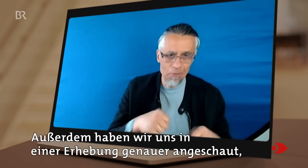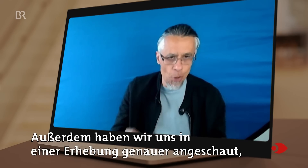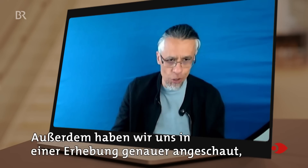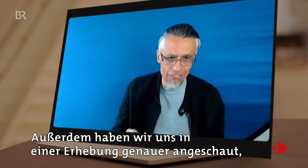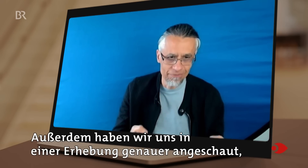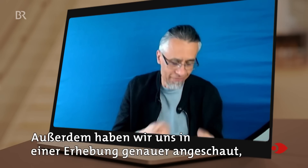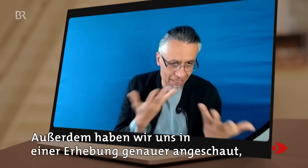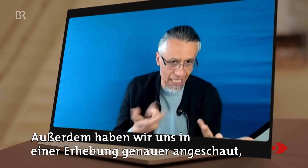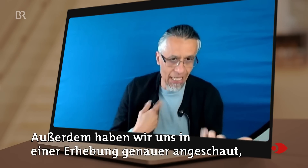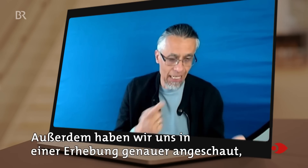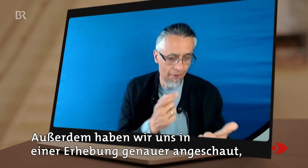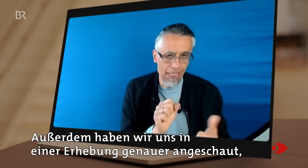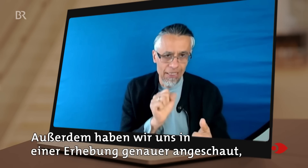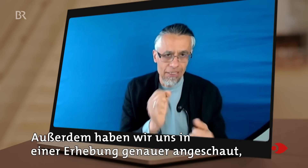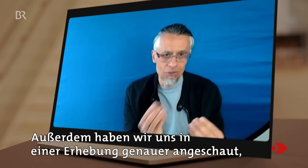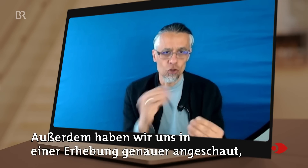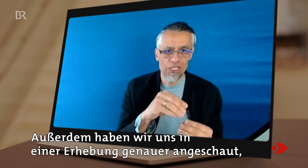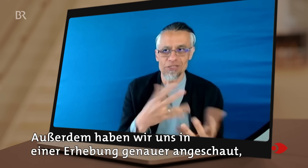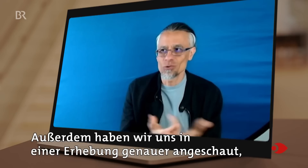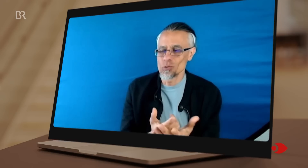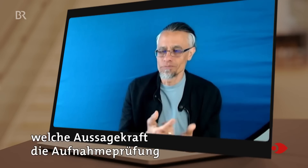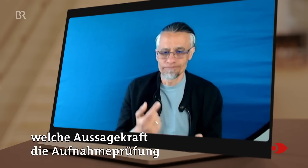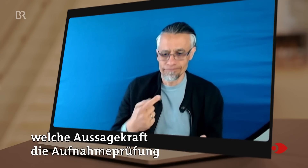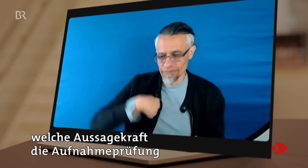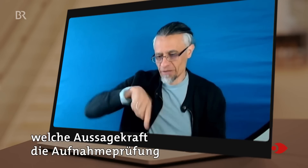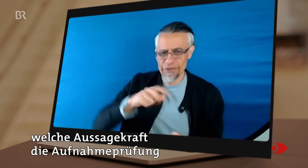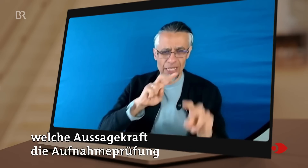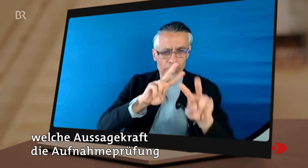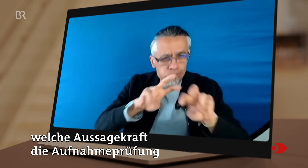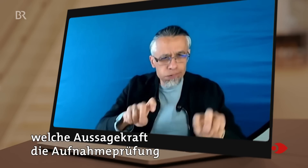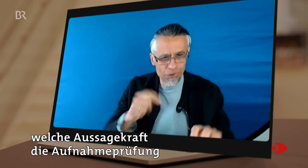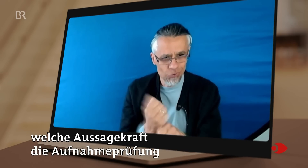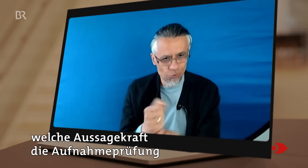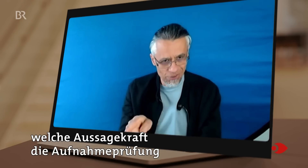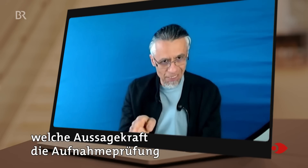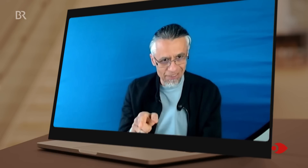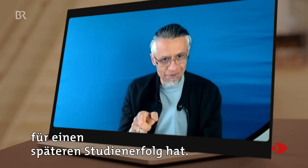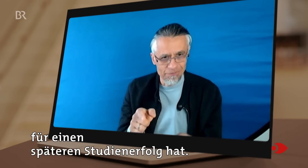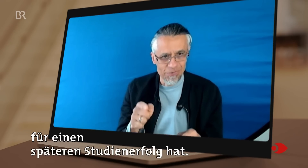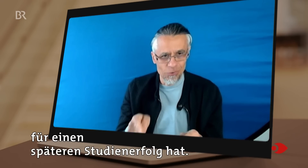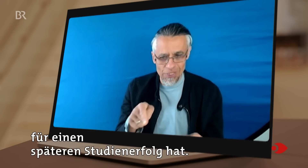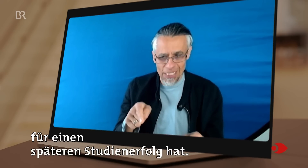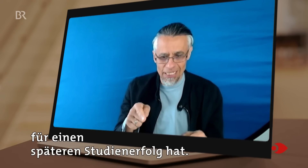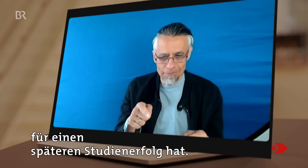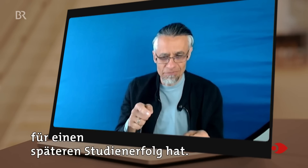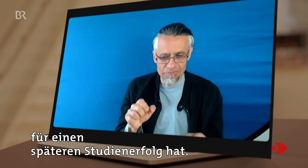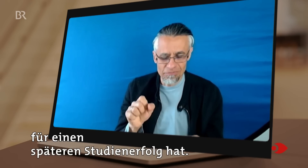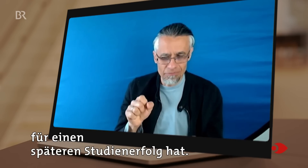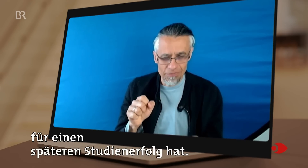Außerdem haben wir uns in einer Erhebung genauer angeschaut, welche Aussagekraft die Aufnahmeprüfung für einen späteren Studienerfolg hat